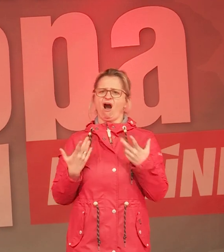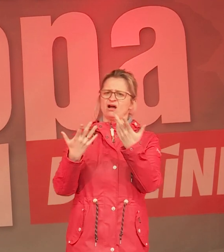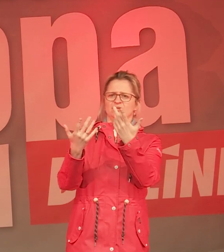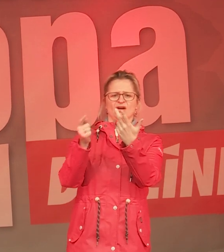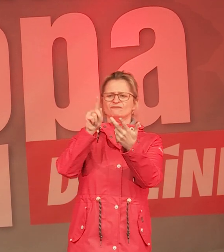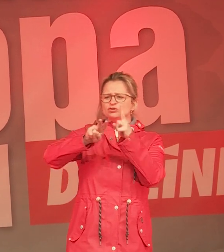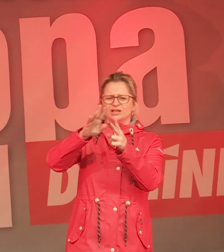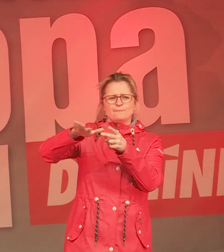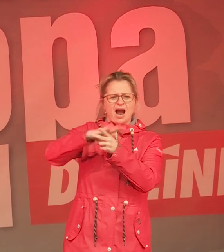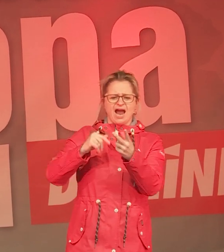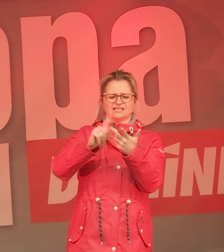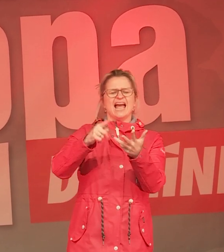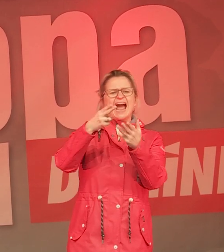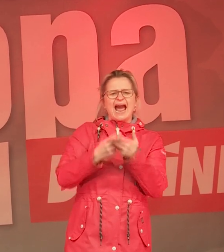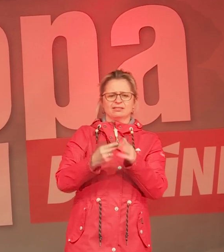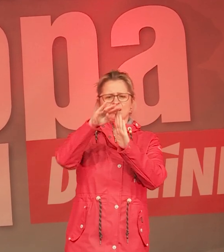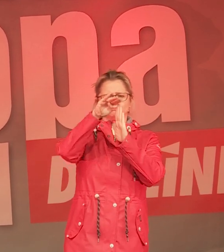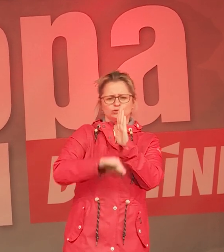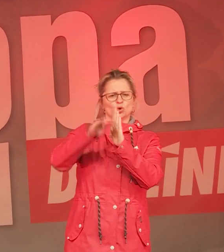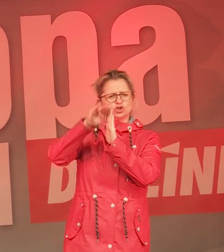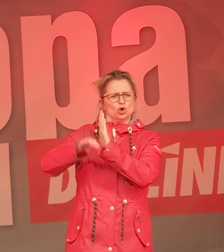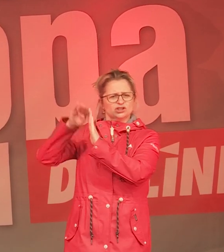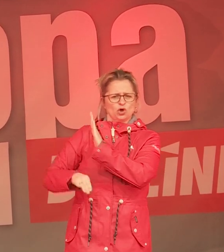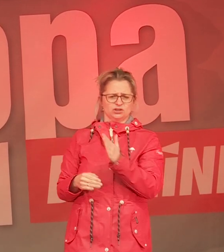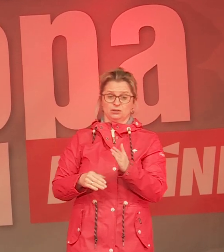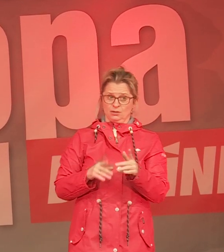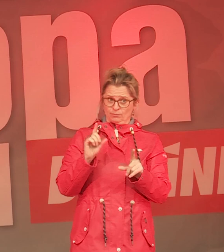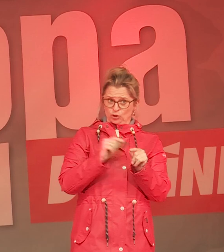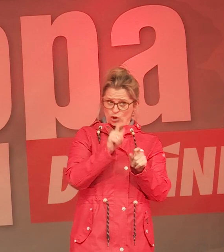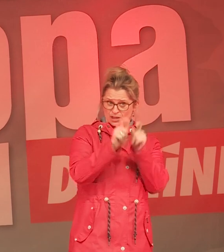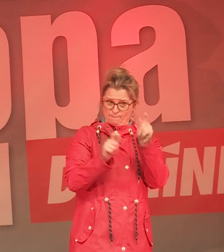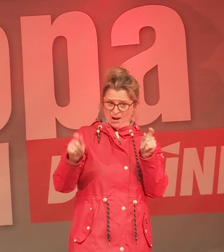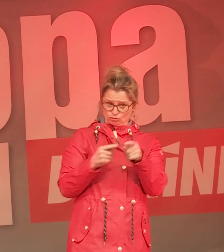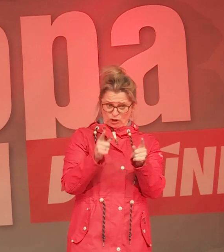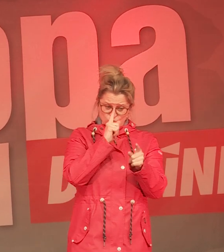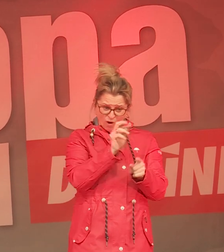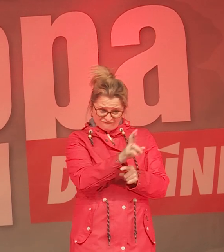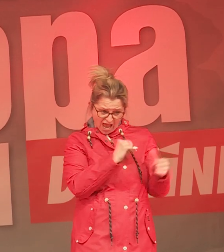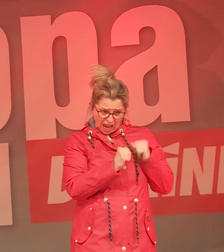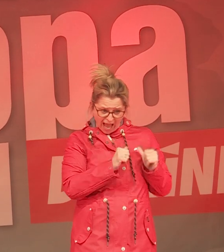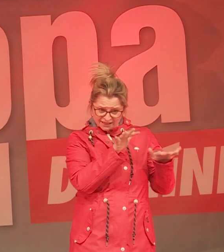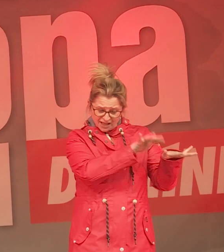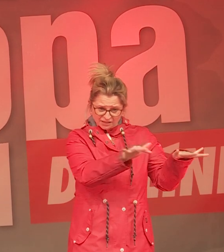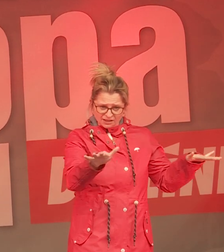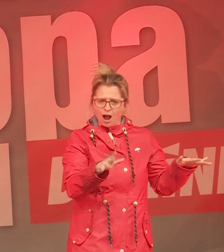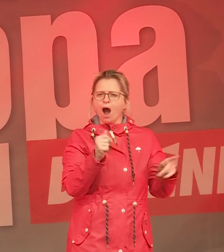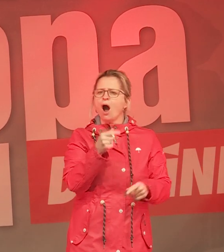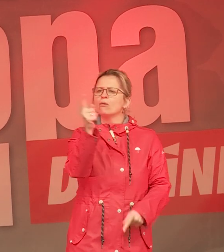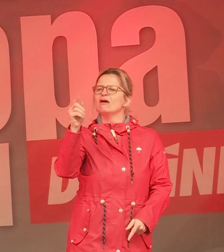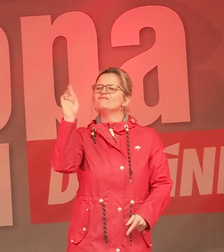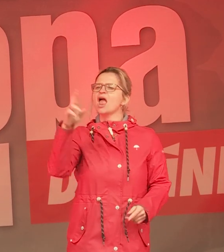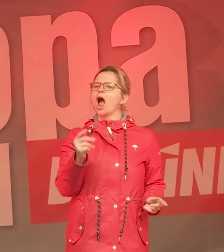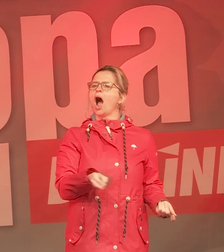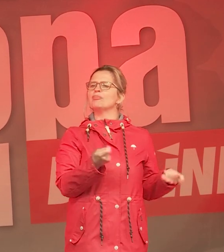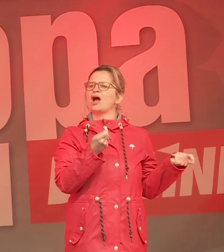Bereichen, die Kürzung bei Renten, die haben eben nicht nur Menschen, die darunter leiden, sondern all diese Entwicklungen haben Profiteure.